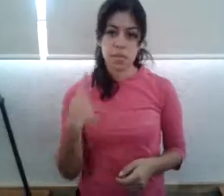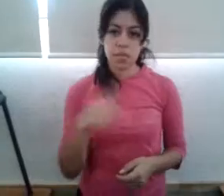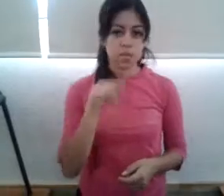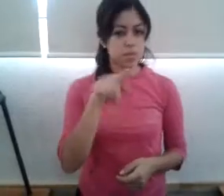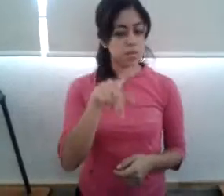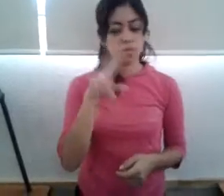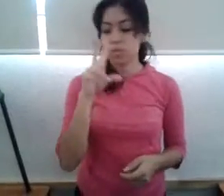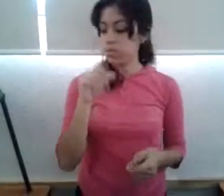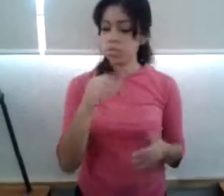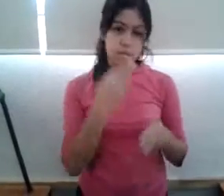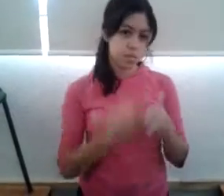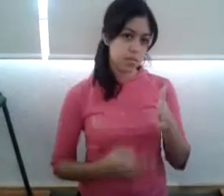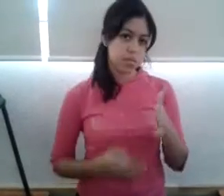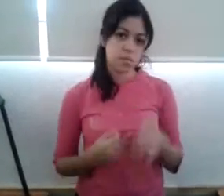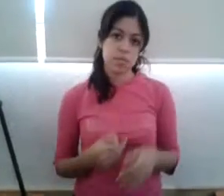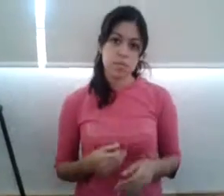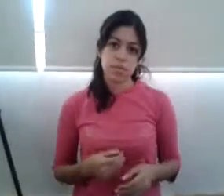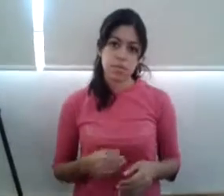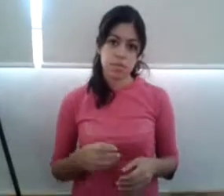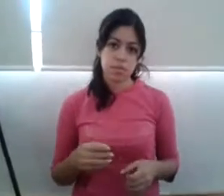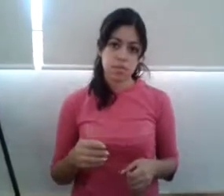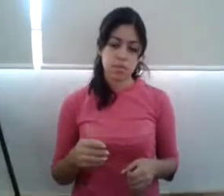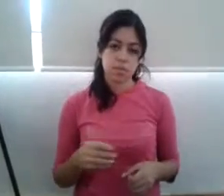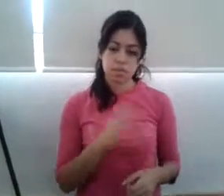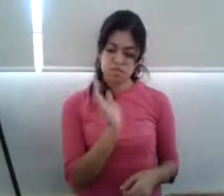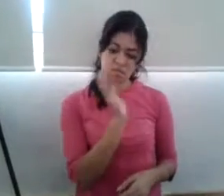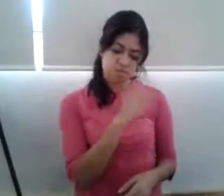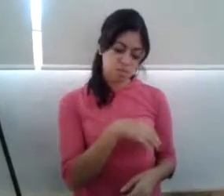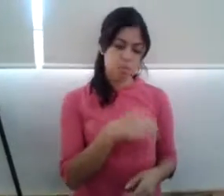faltar, pobre sapo ser,